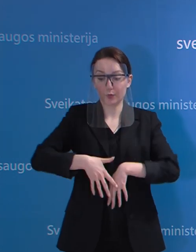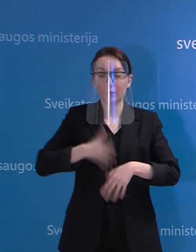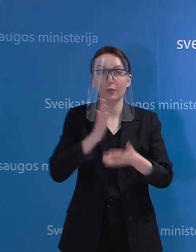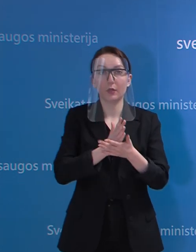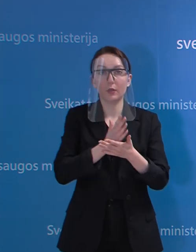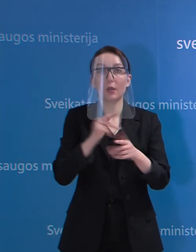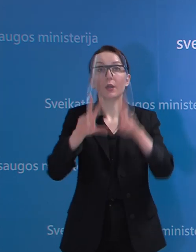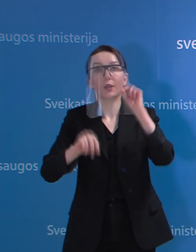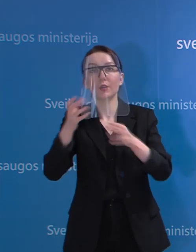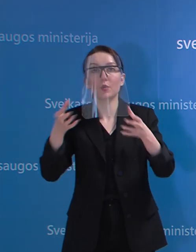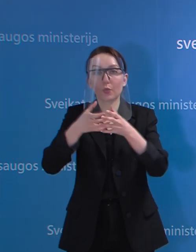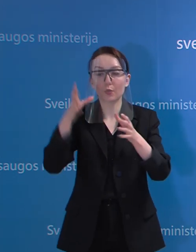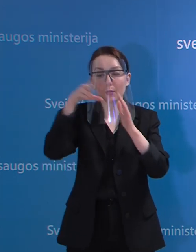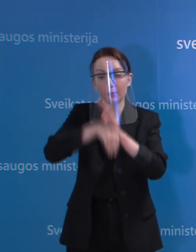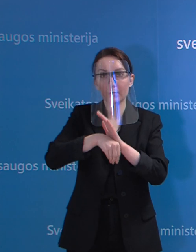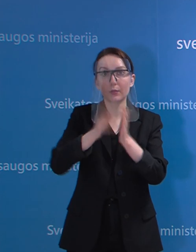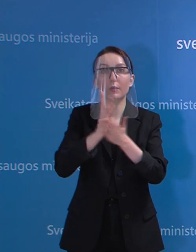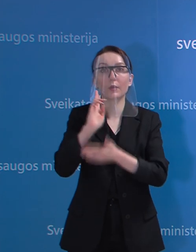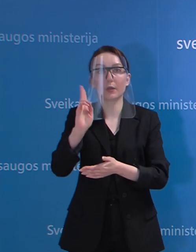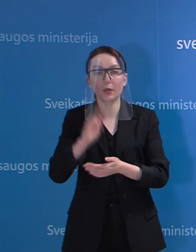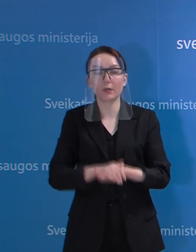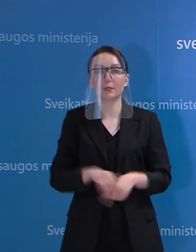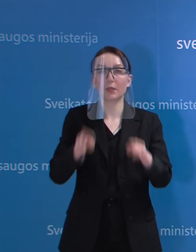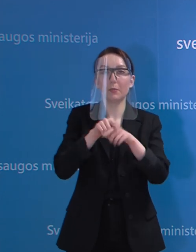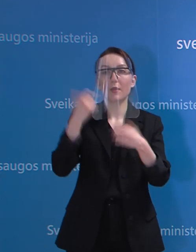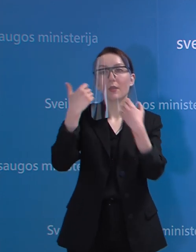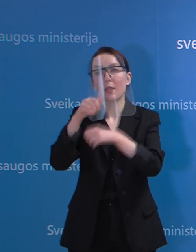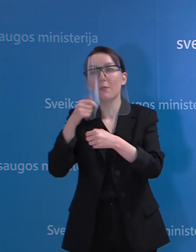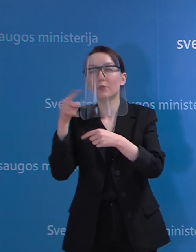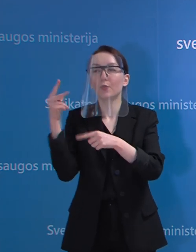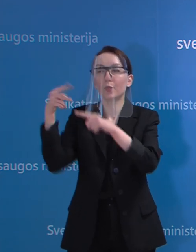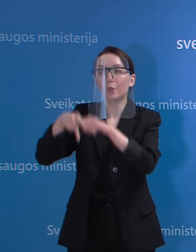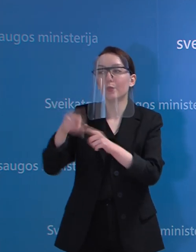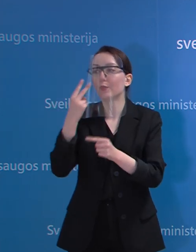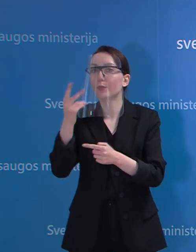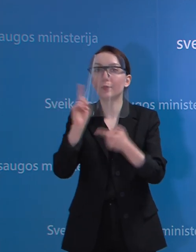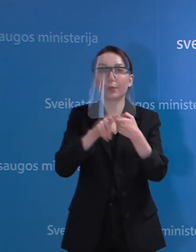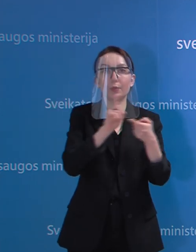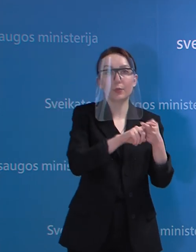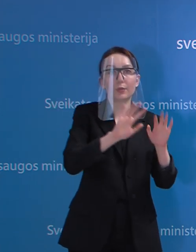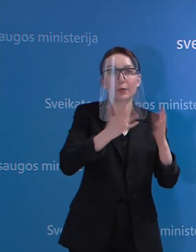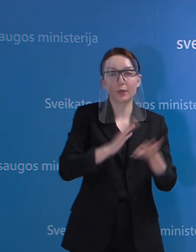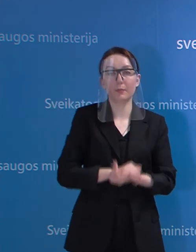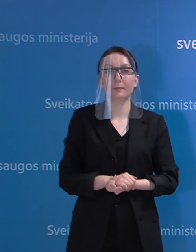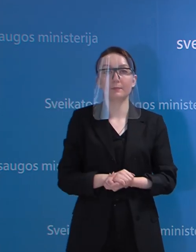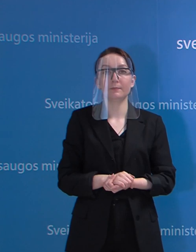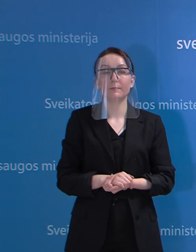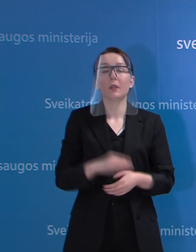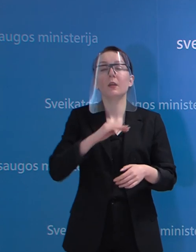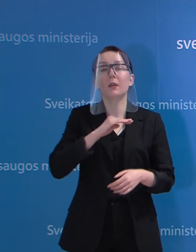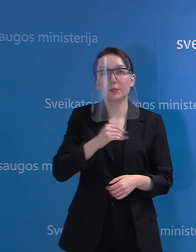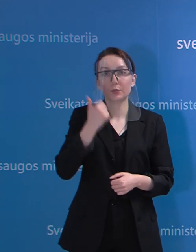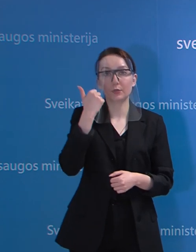yra rizikos grupiai. Nekartą minėjau apie laboratorijų pajėgumus. Tai mes galim šimtą kartą apie tai diskutuoti. būtų